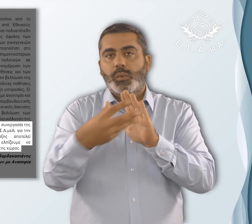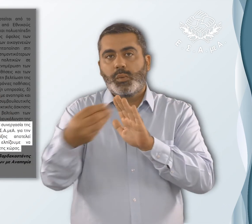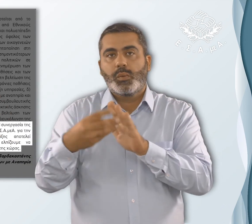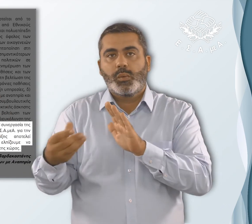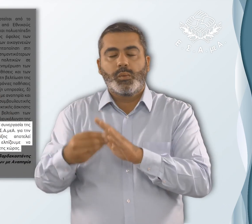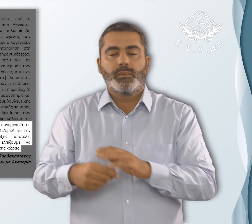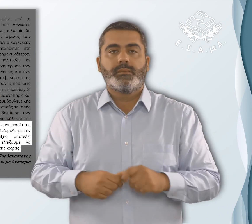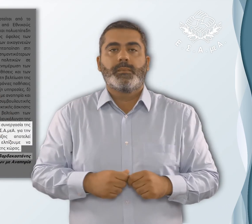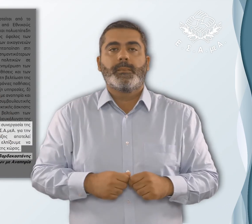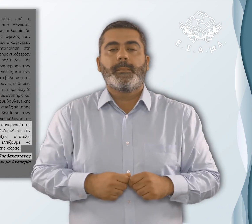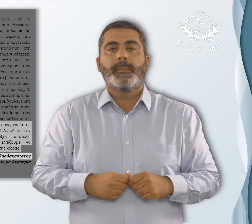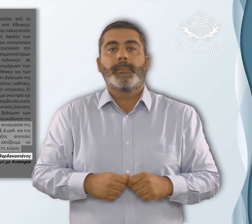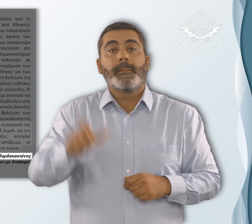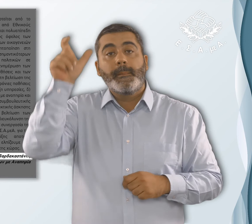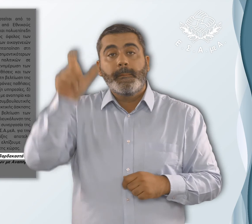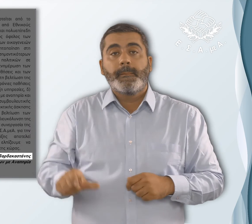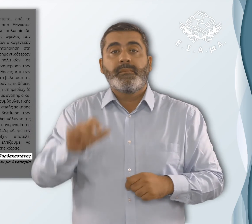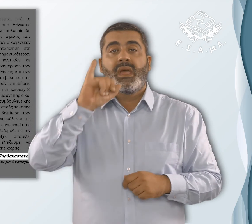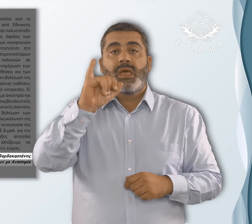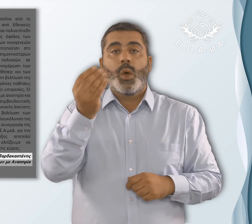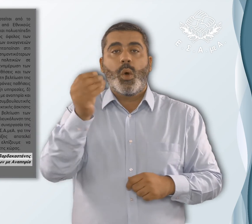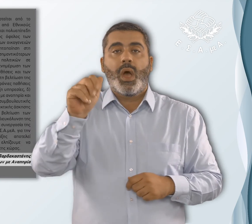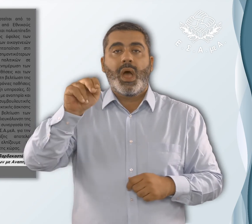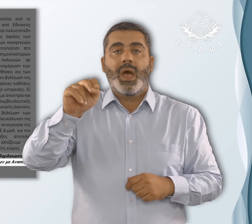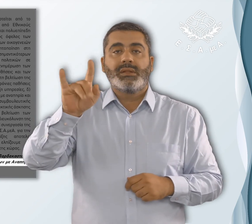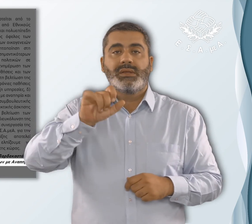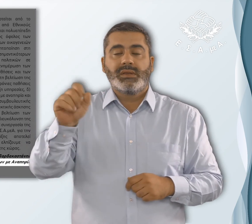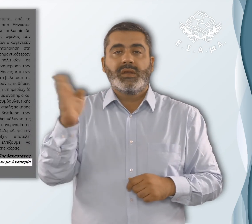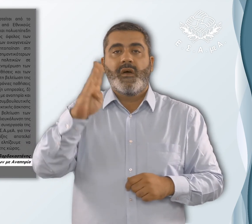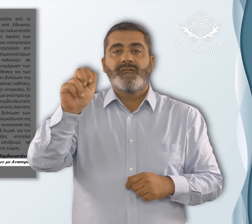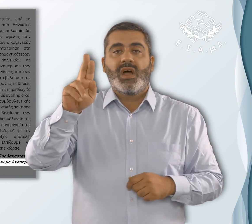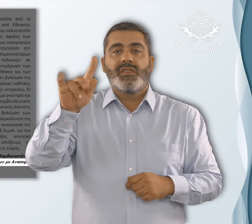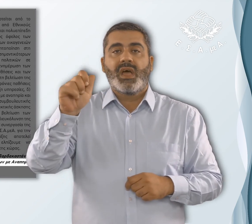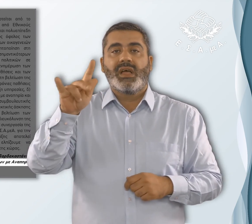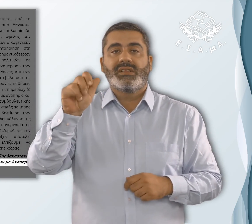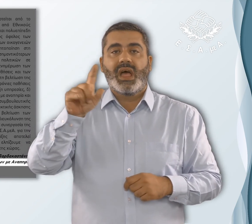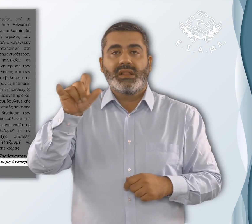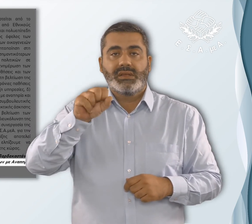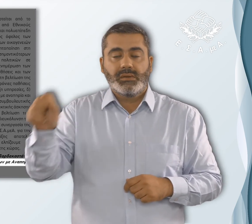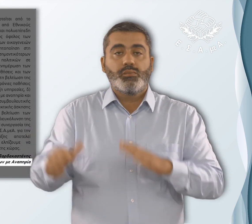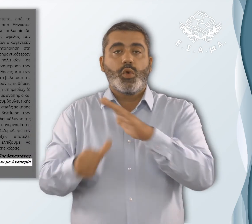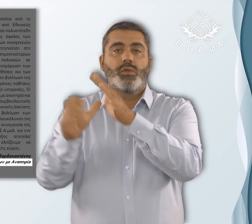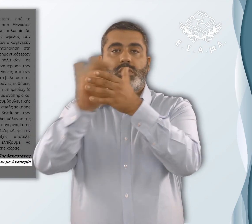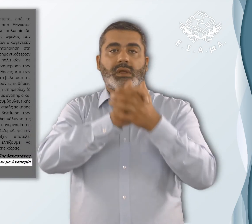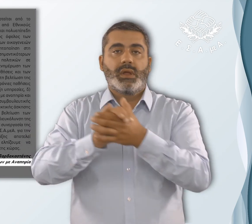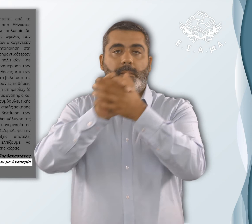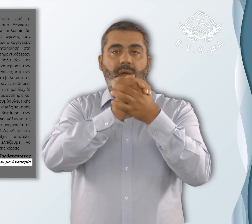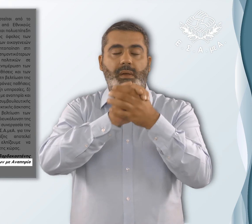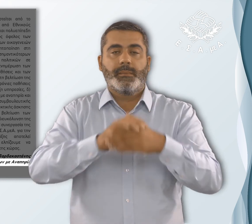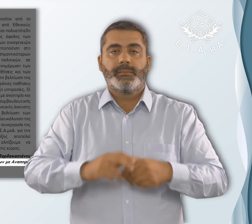περιφέρειες της χώρας. Ιωάννης Βαρδακαστάνης, Πρόεδρος Εθνικής Συνομοσπονδίας Ατόμων με Αναπηρία.